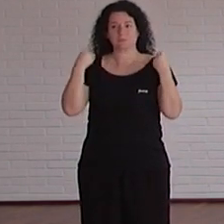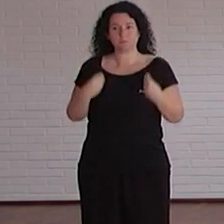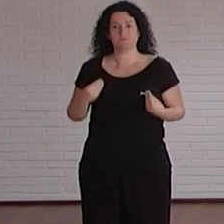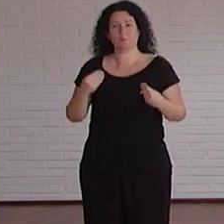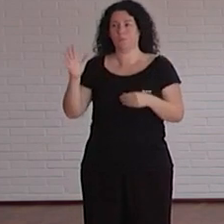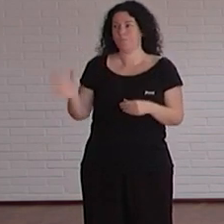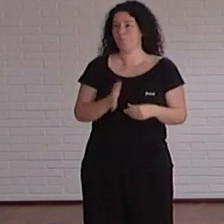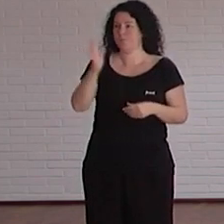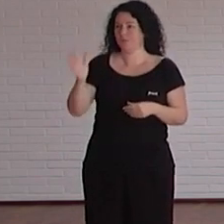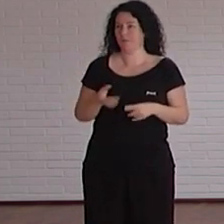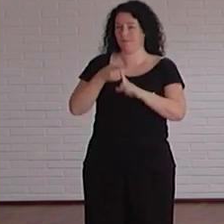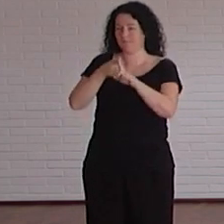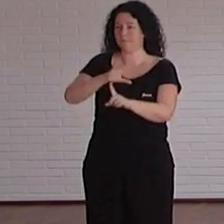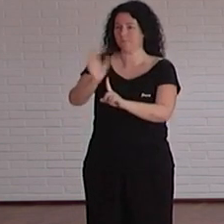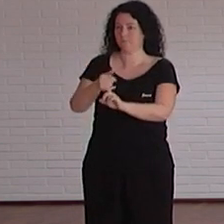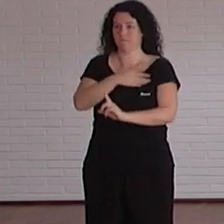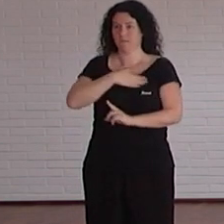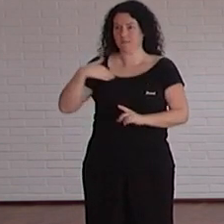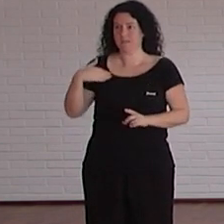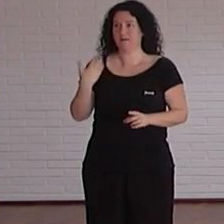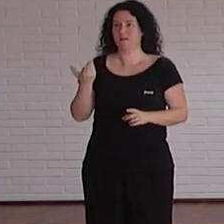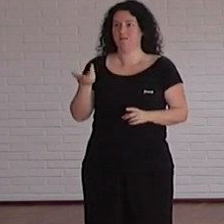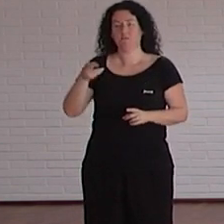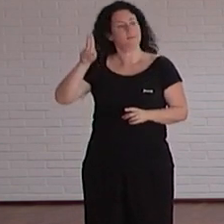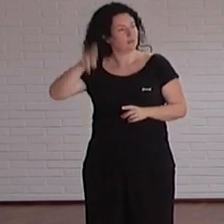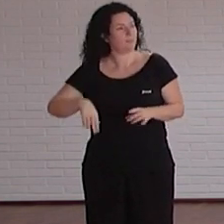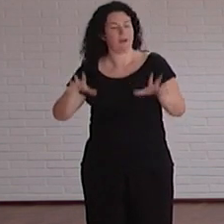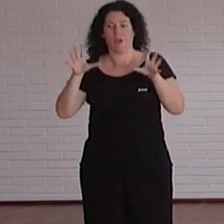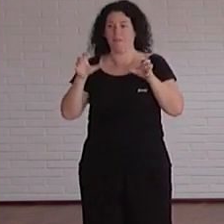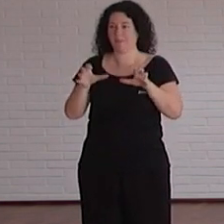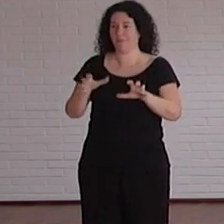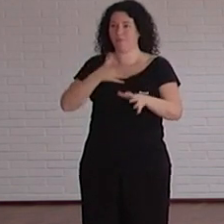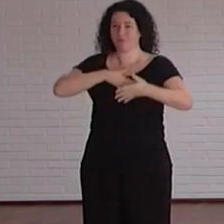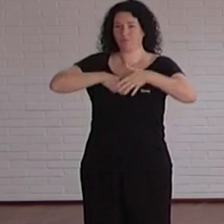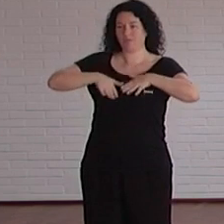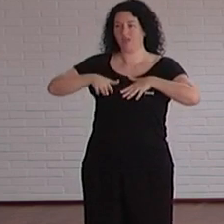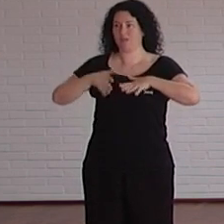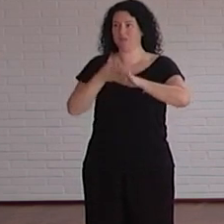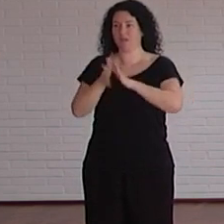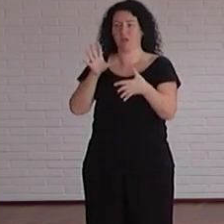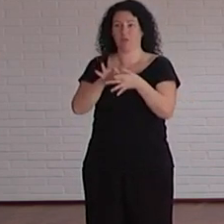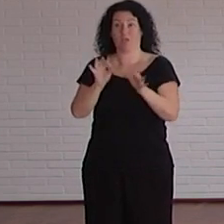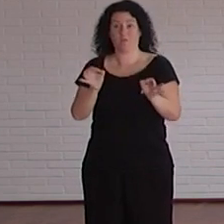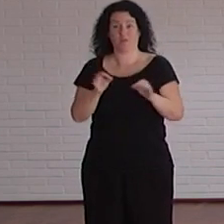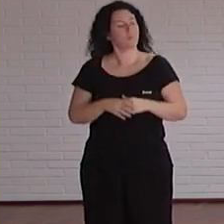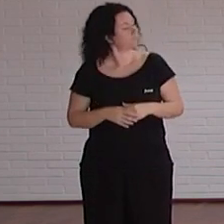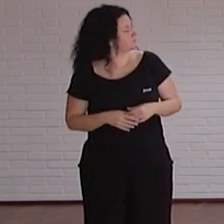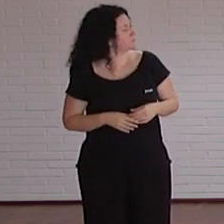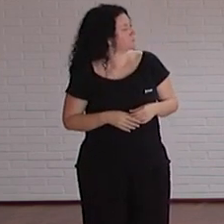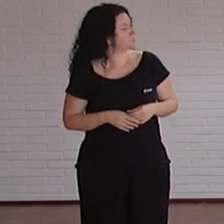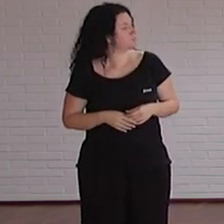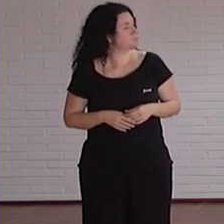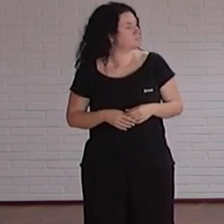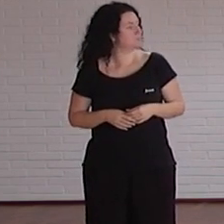productividad de desempeño y demás y pienso que todo este aprendizaje tiene mucho que ver supongo así que ¿qué piensas?